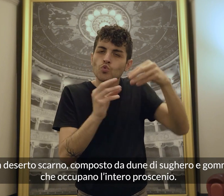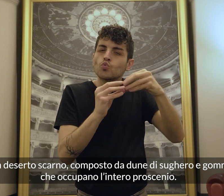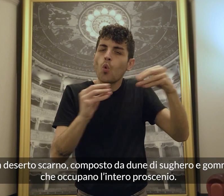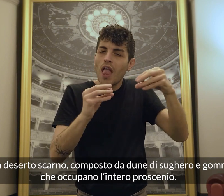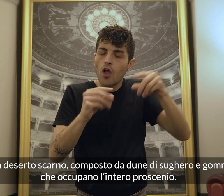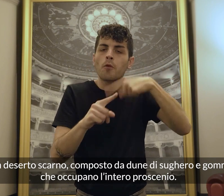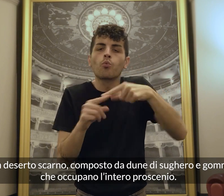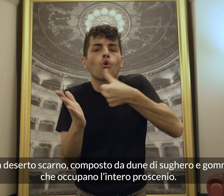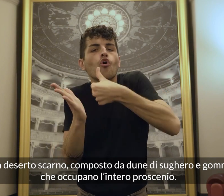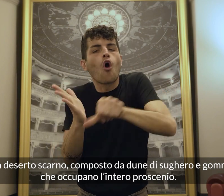'intero proscenio.